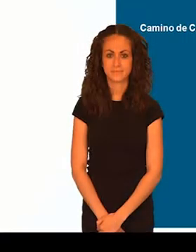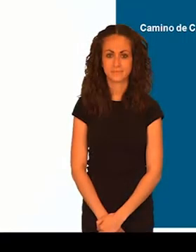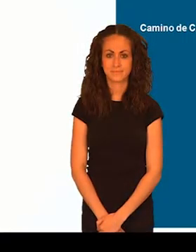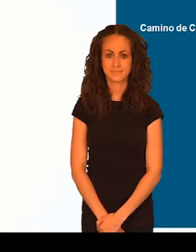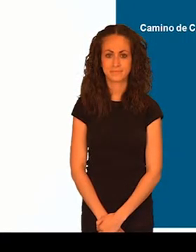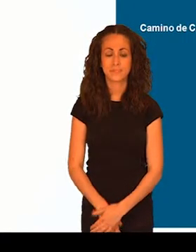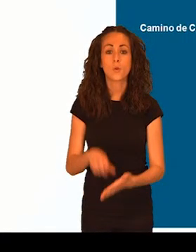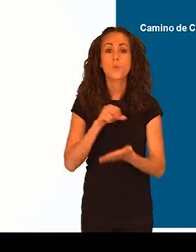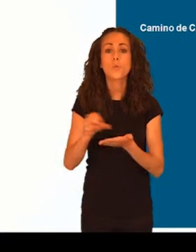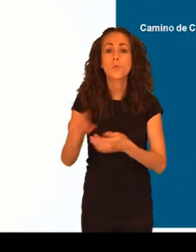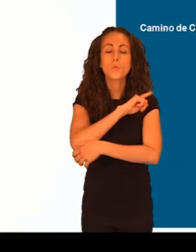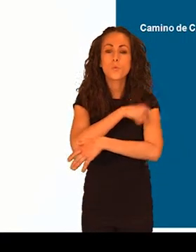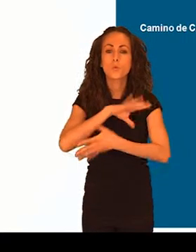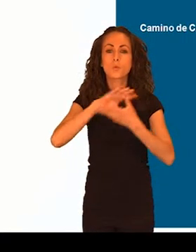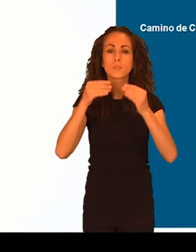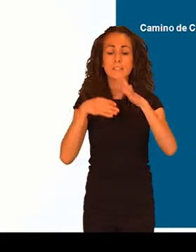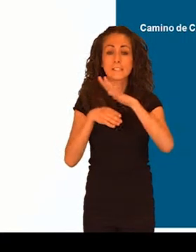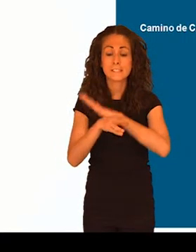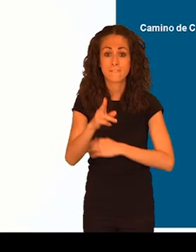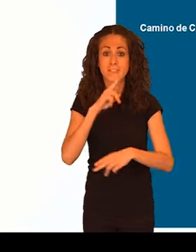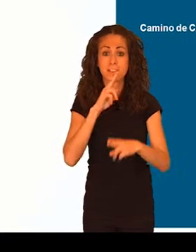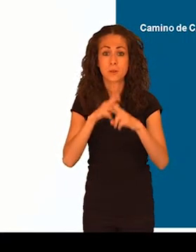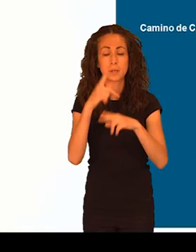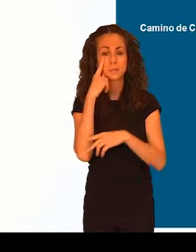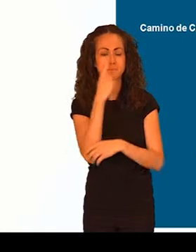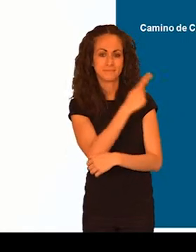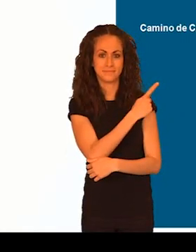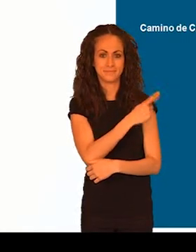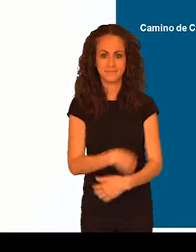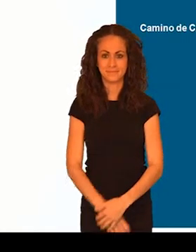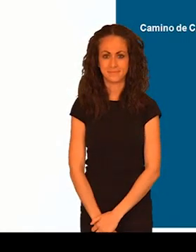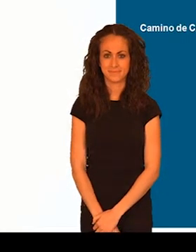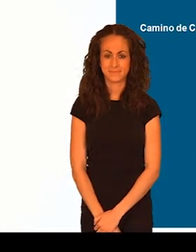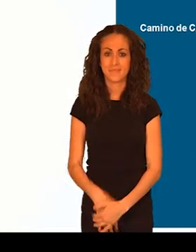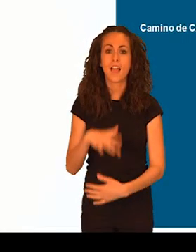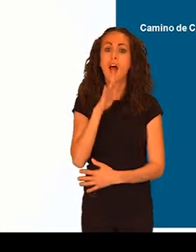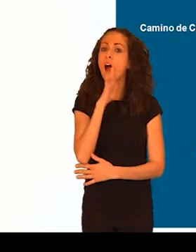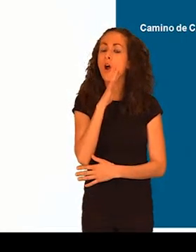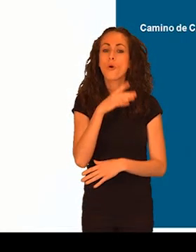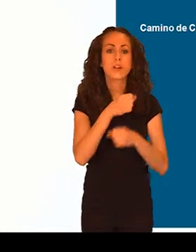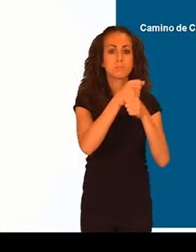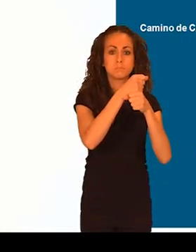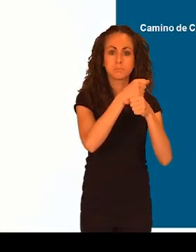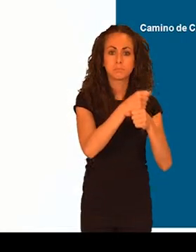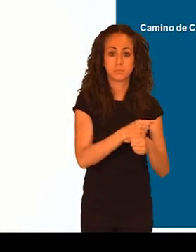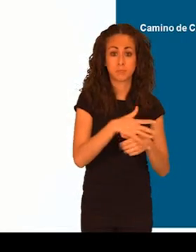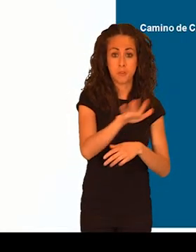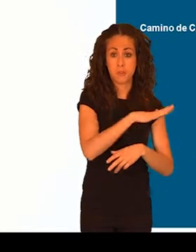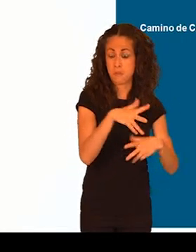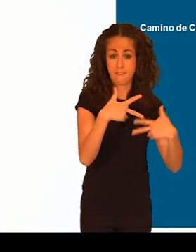Ruta accesible Camino de Casa Bermeja, calle Cronista Madrid-Muñoz. Se encuentra usted en la llegada en la zona de musculación al aire libre